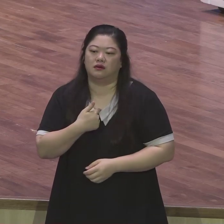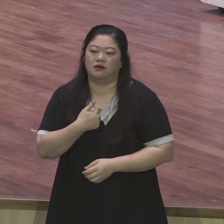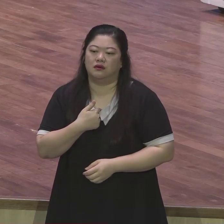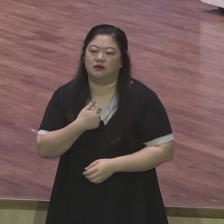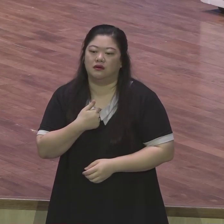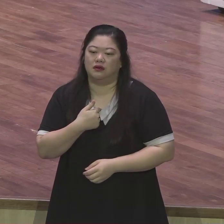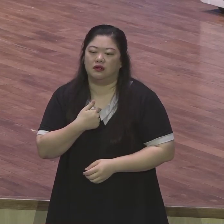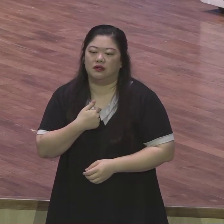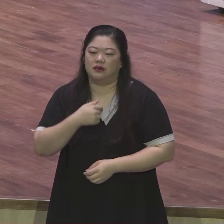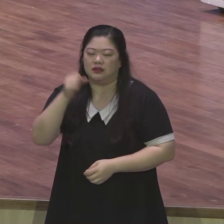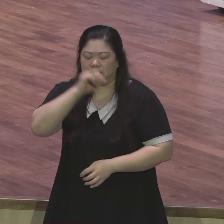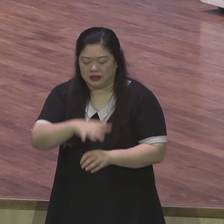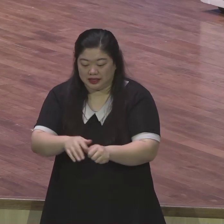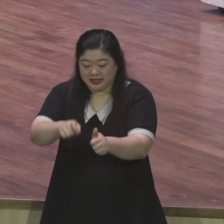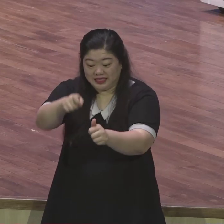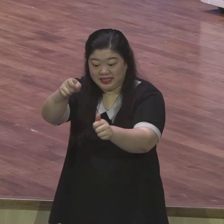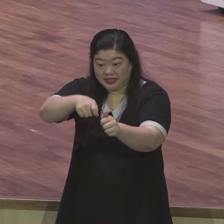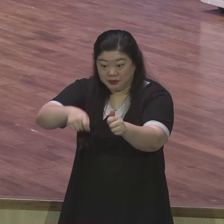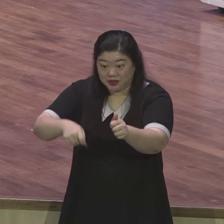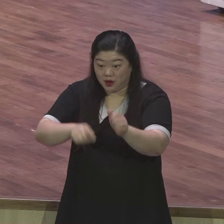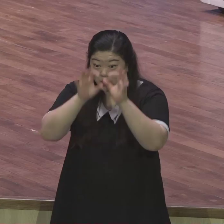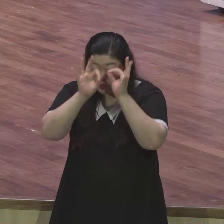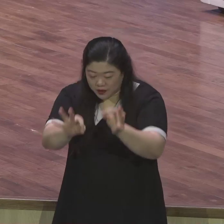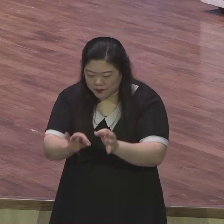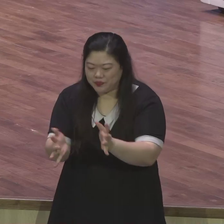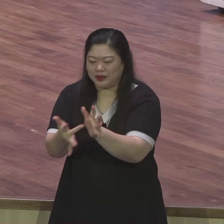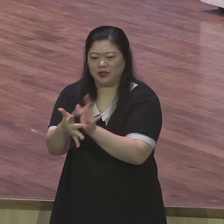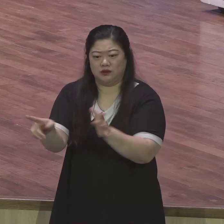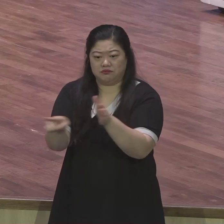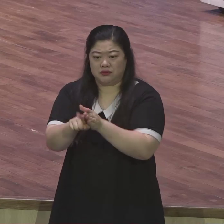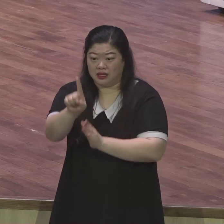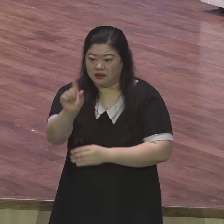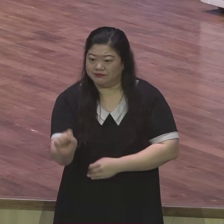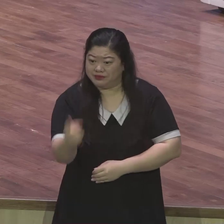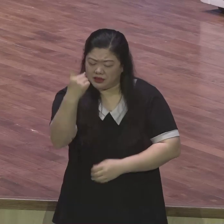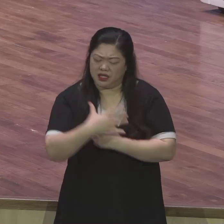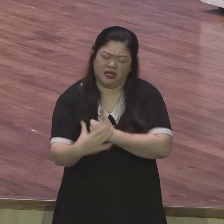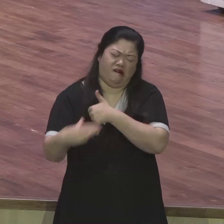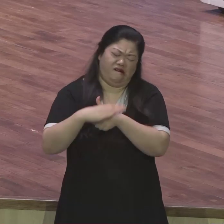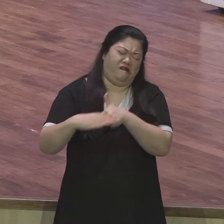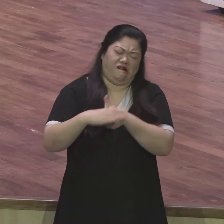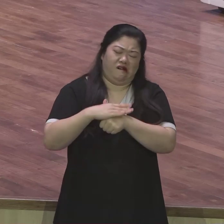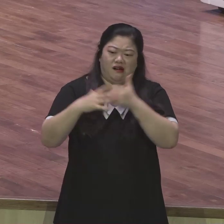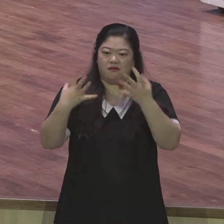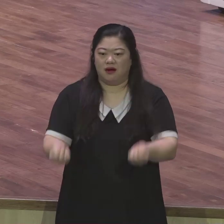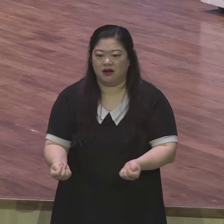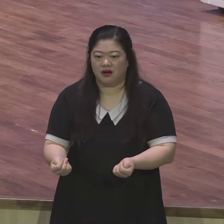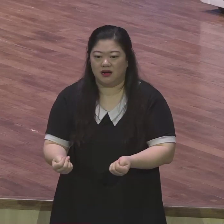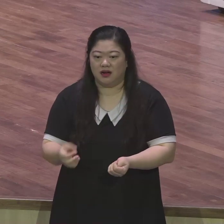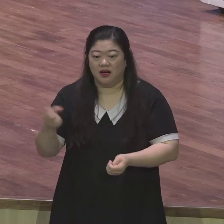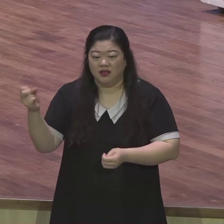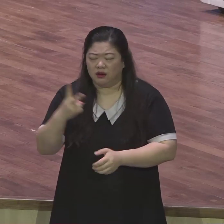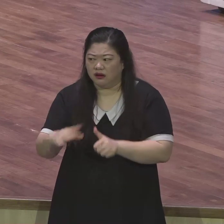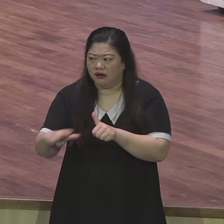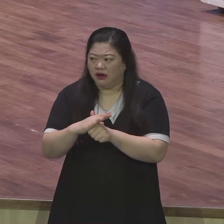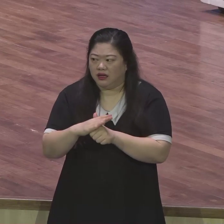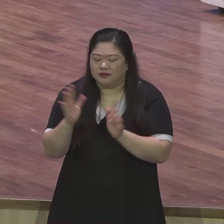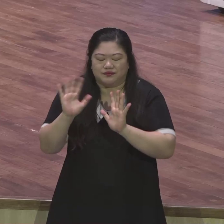보면 당시에 계속되는 박해와 시련 속에 많은 성도들이 복음으로도 자꾸 멀어져가고 심지어 모이는 것을